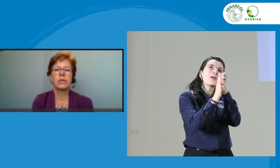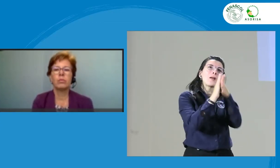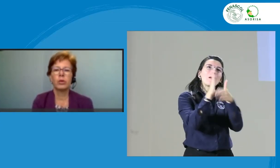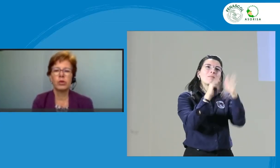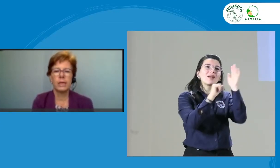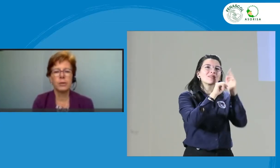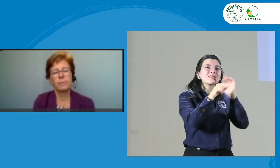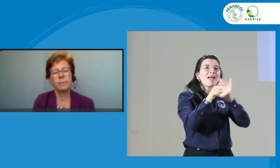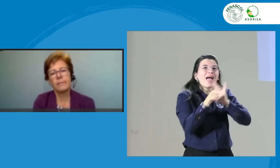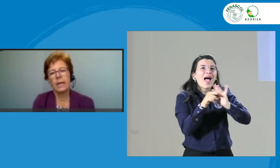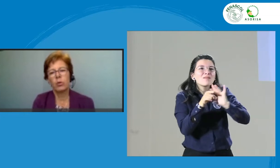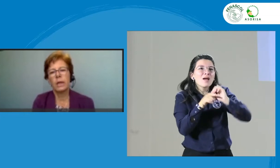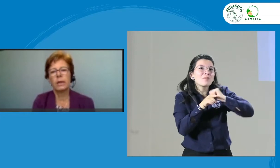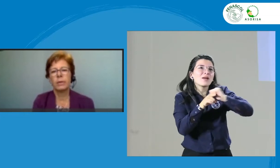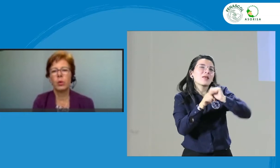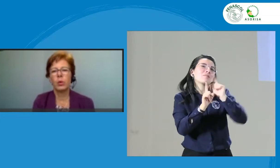proceso. ¿Cualquier pregunta?